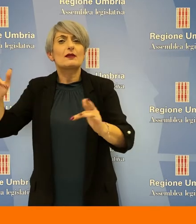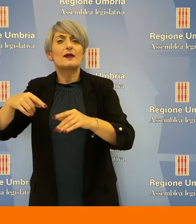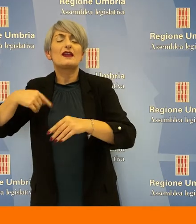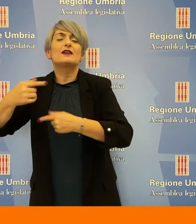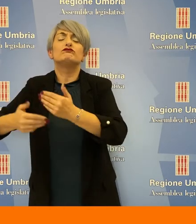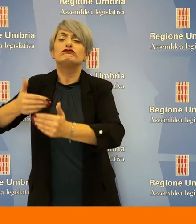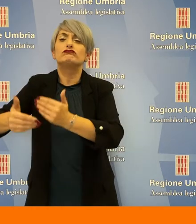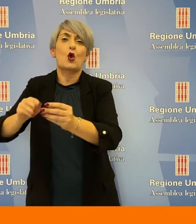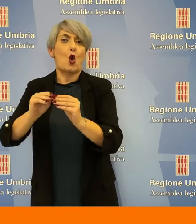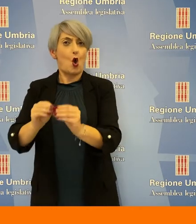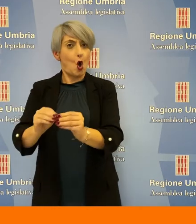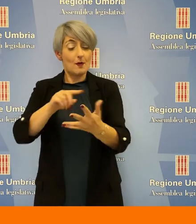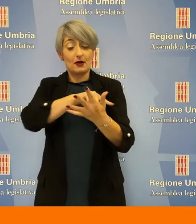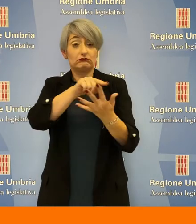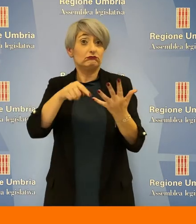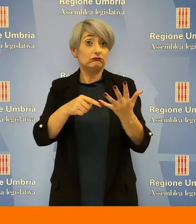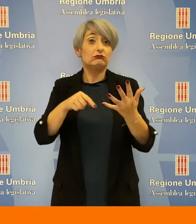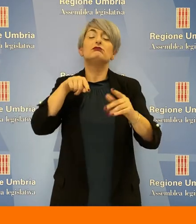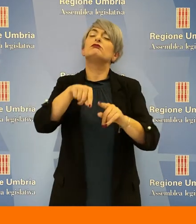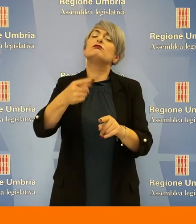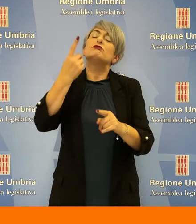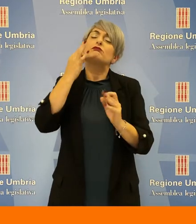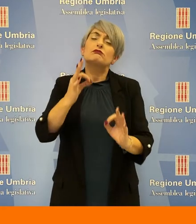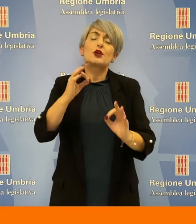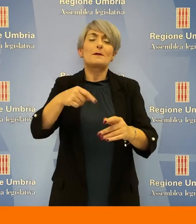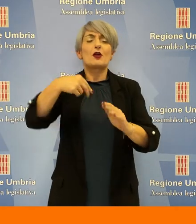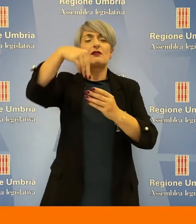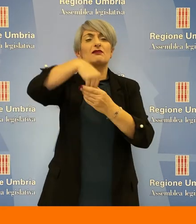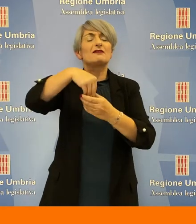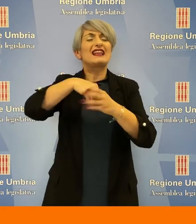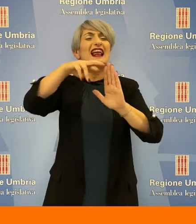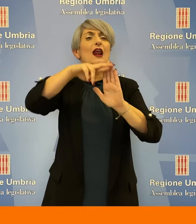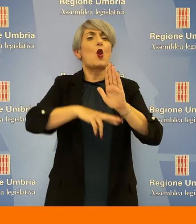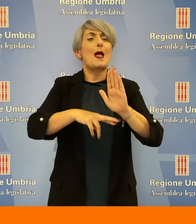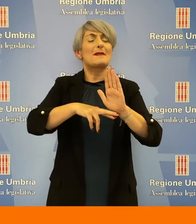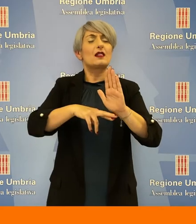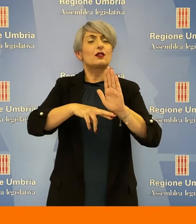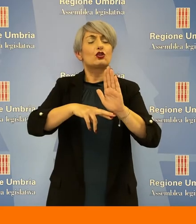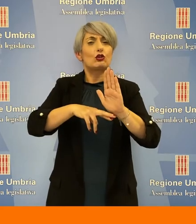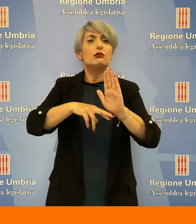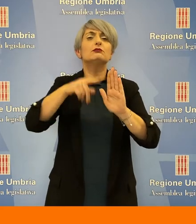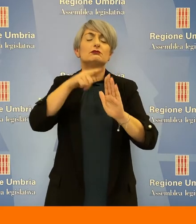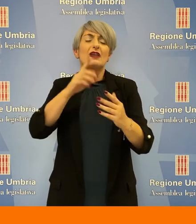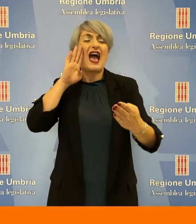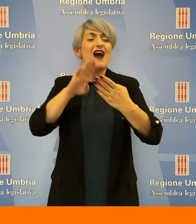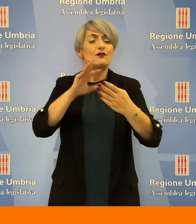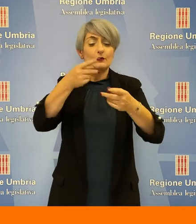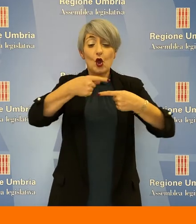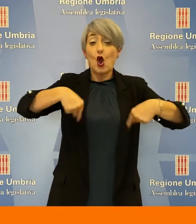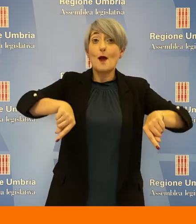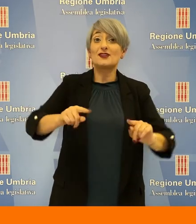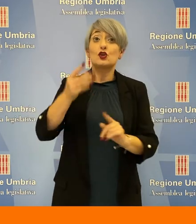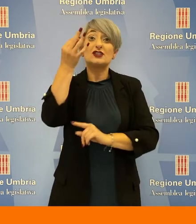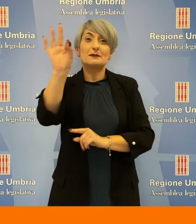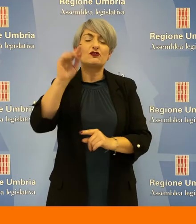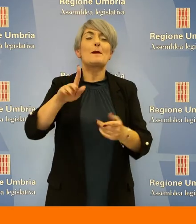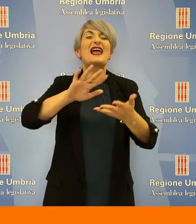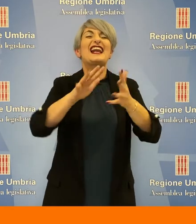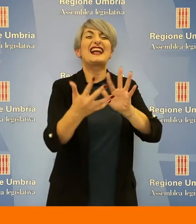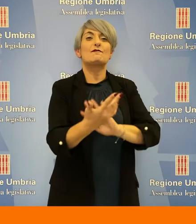sessioni telematiche. Sono questi gli aspetti del regolamento interno affrontati dalla commissione speciale per le